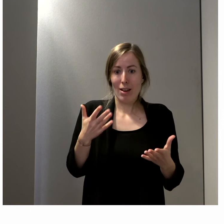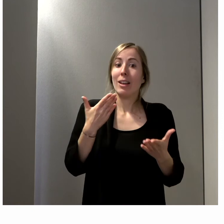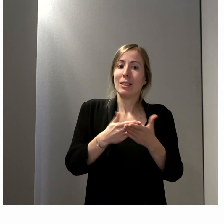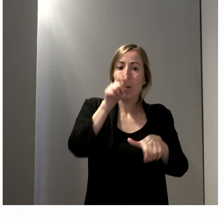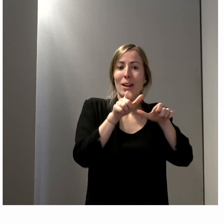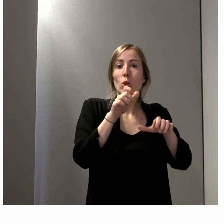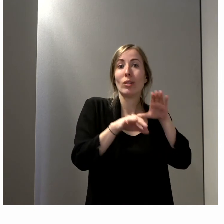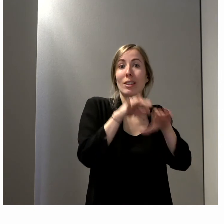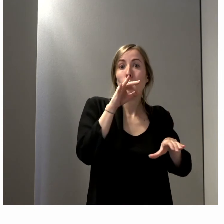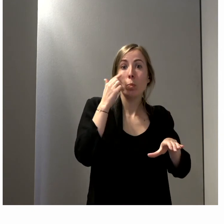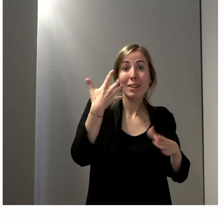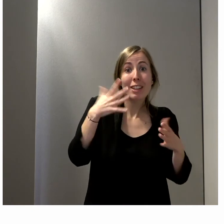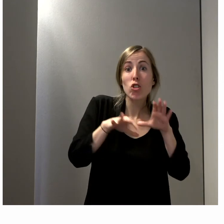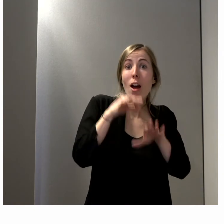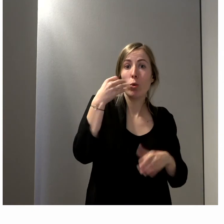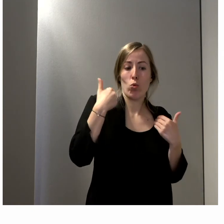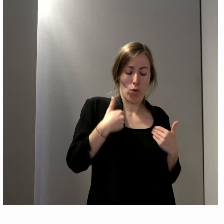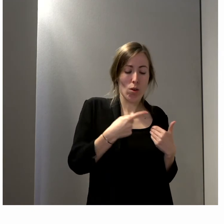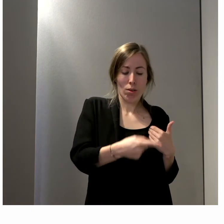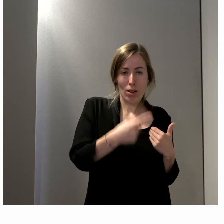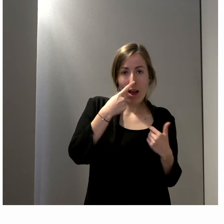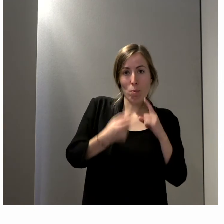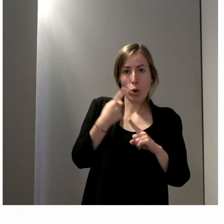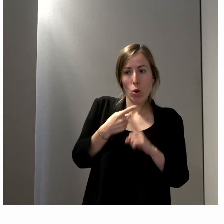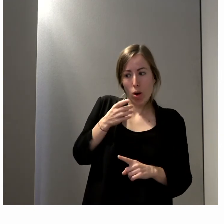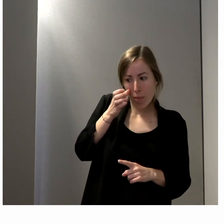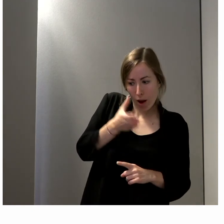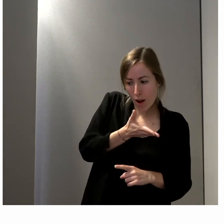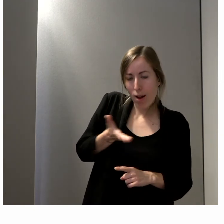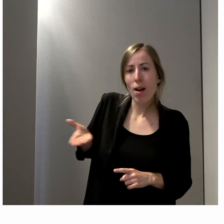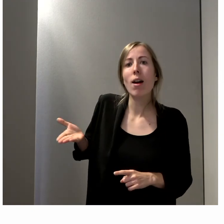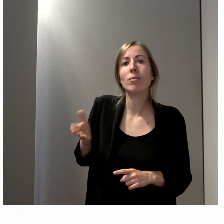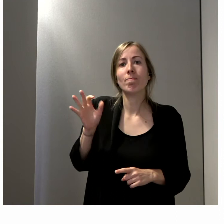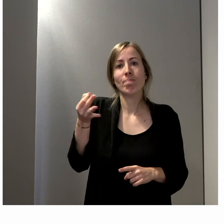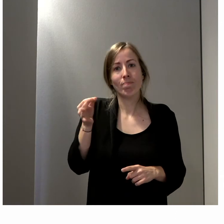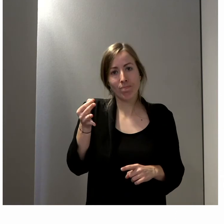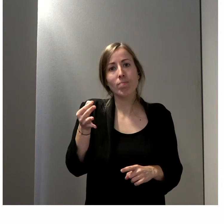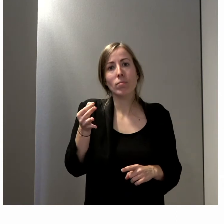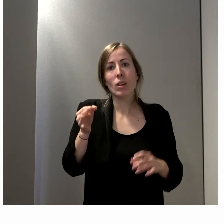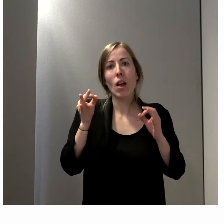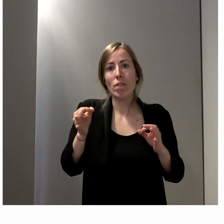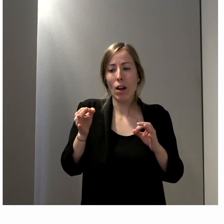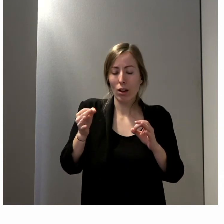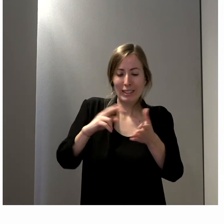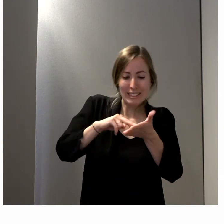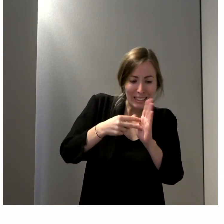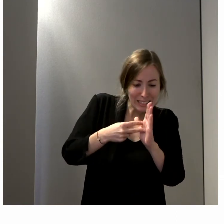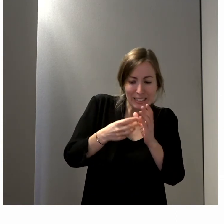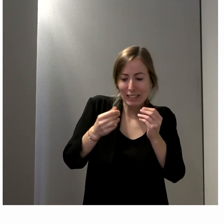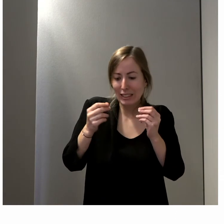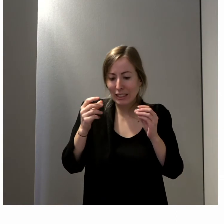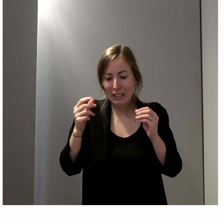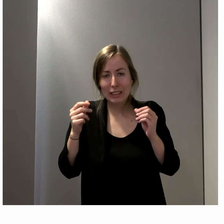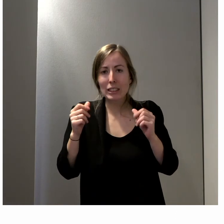des élus, quand on est déjà élu, c'est de porter une attention particulière à tout ce qui est technique ou